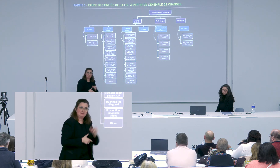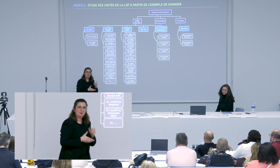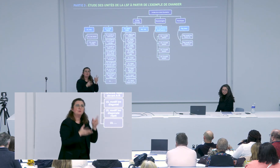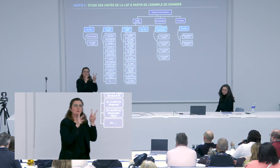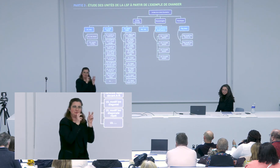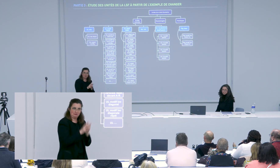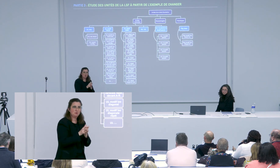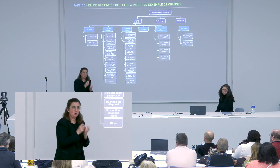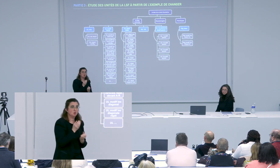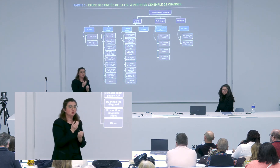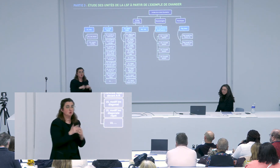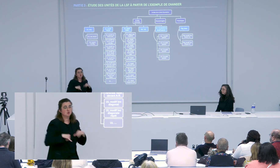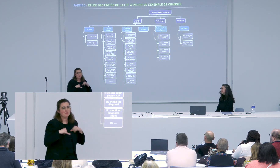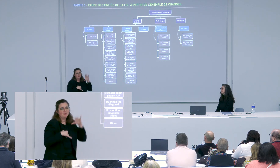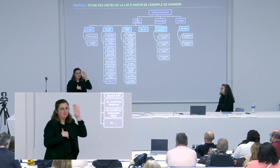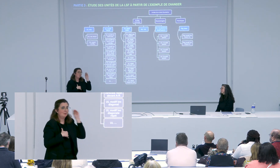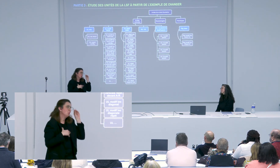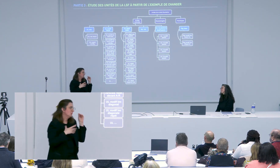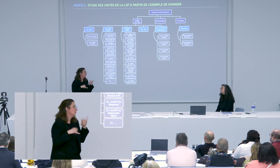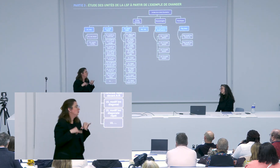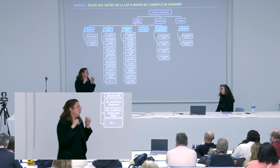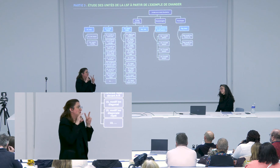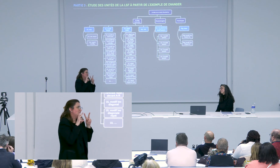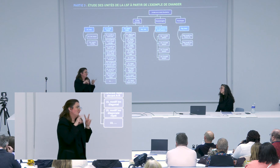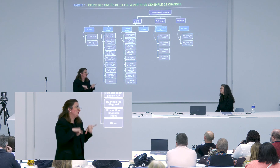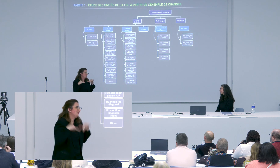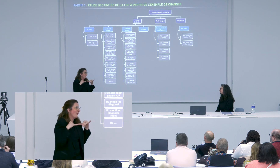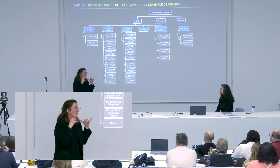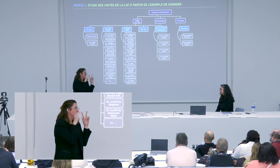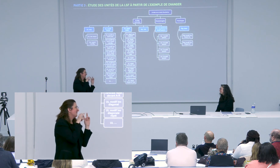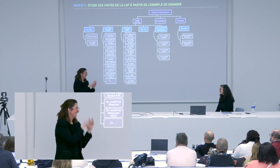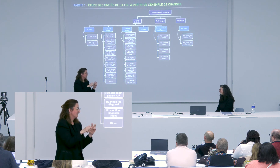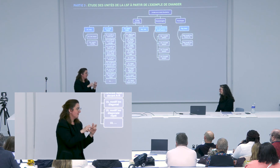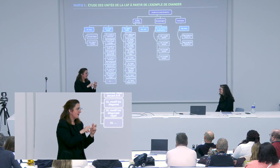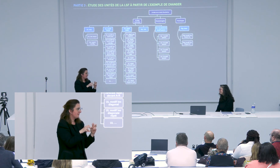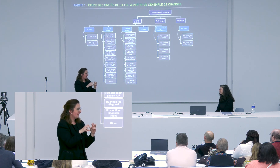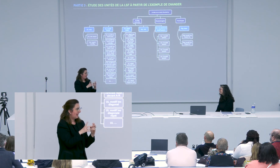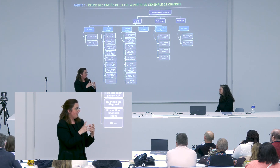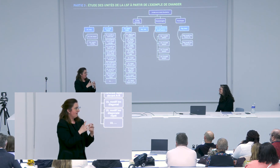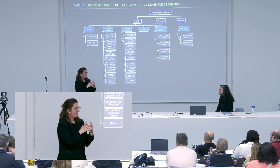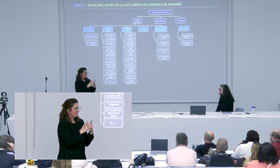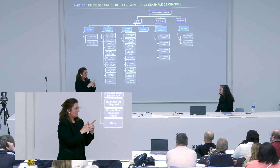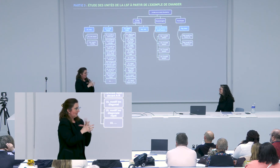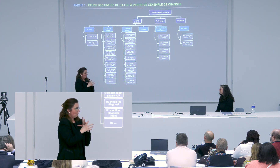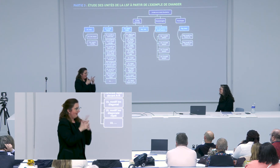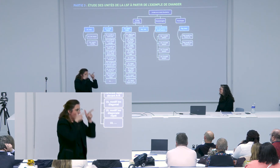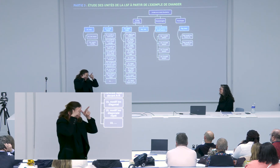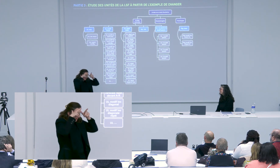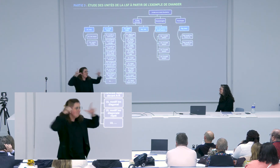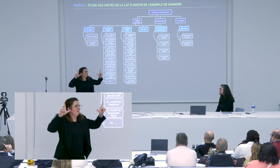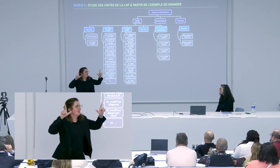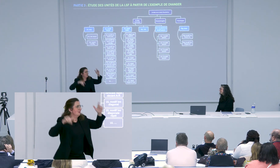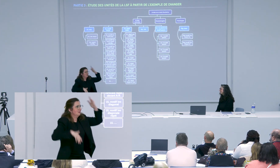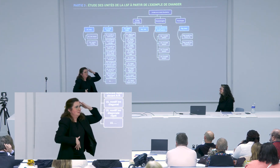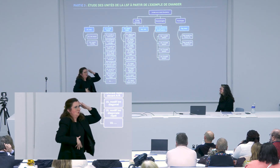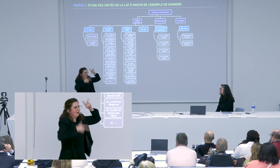contributions théoriques à ce modèle à cette approche donc bien entendu tu es une jeune chercheuse tu es une jeune étudiante à